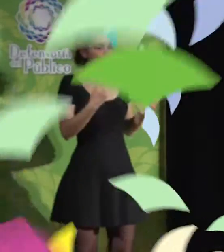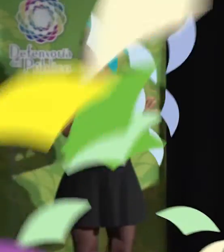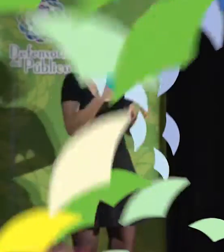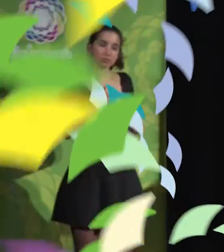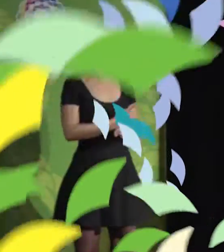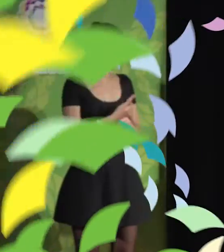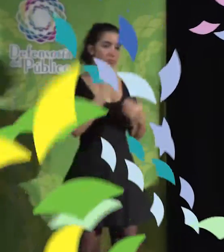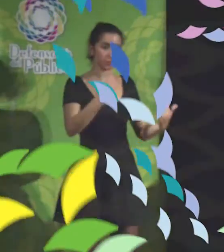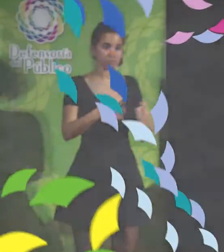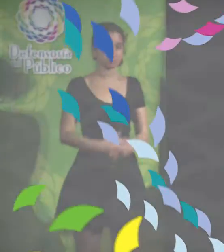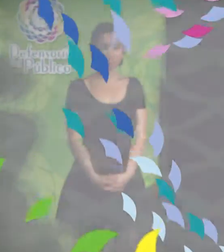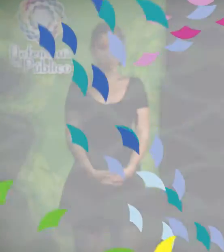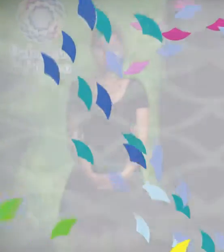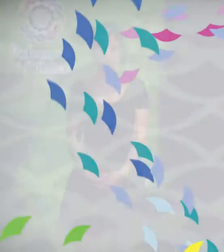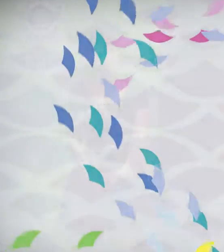radiodifusión. Gracias.